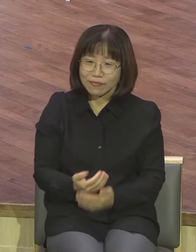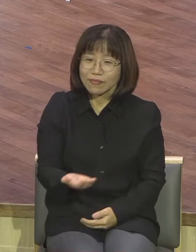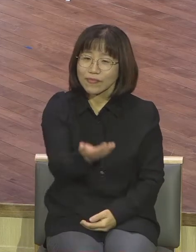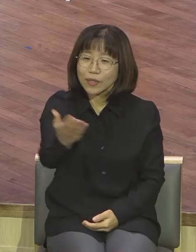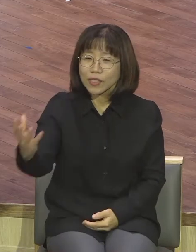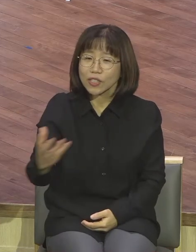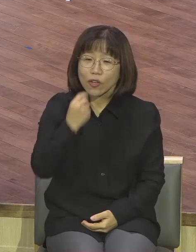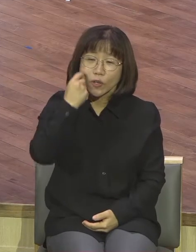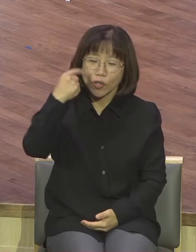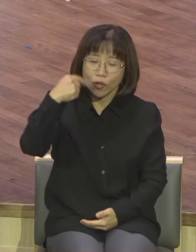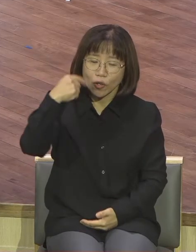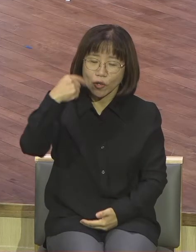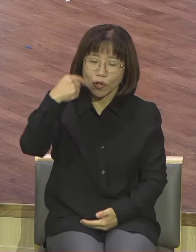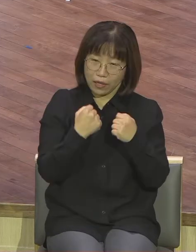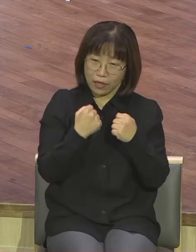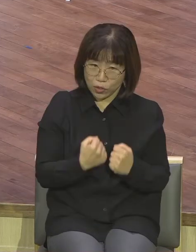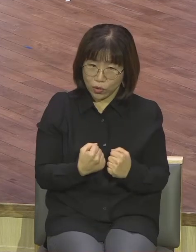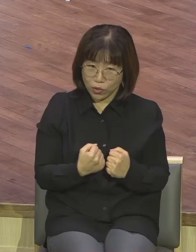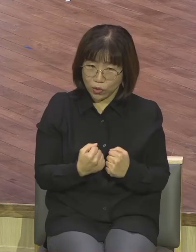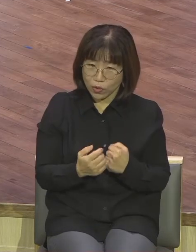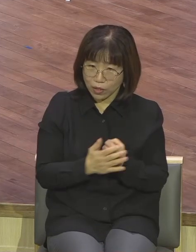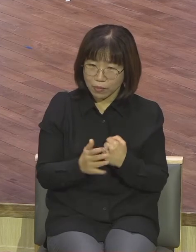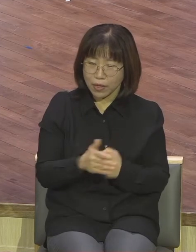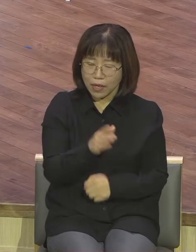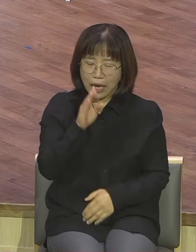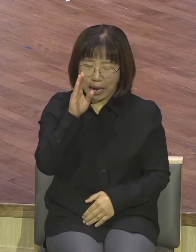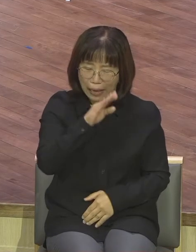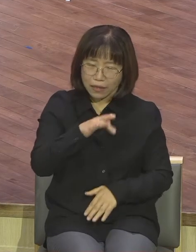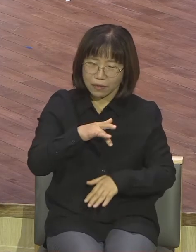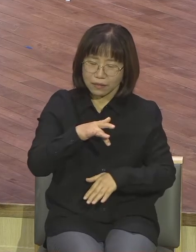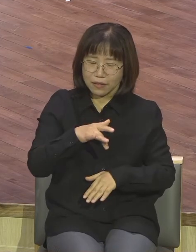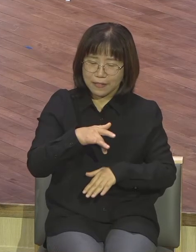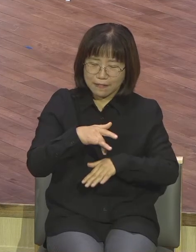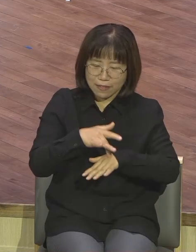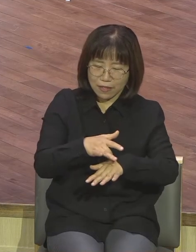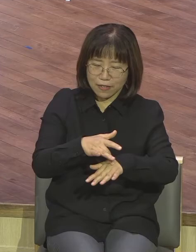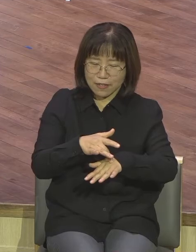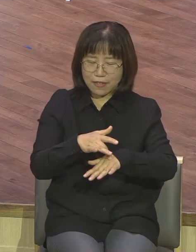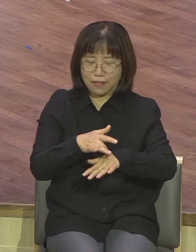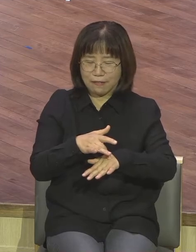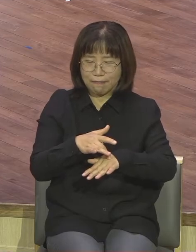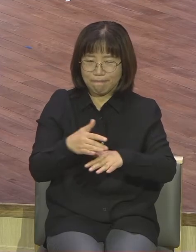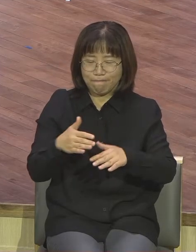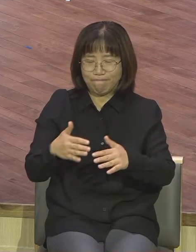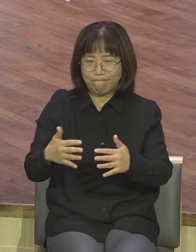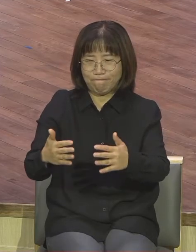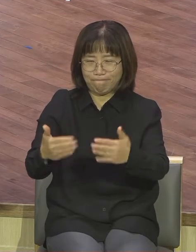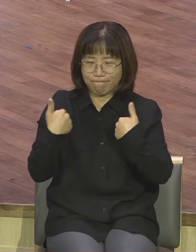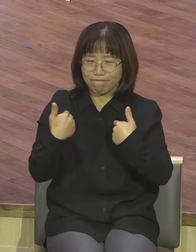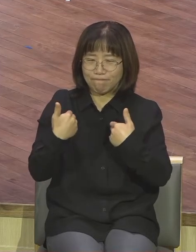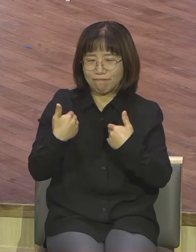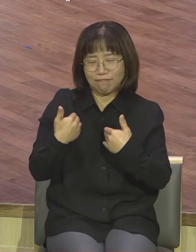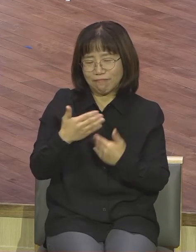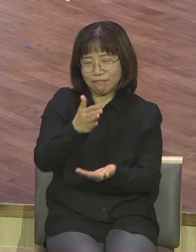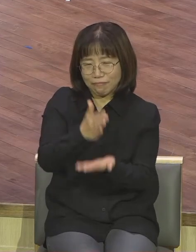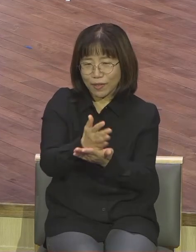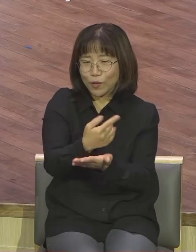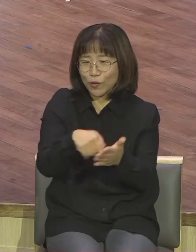악령이 와서 장난치고 가니까 그런 기회를 안 주기 위해서 늘 충만해야 된다 사도형의 역사가